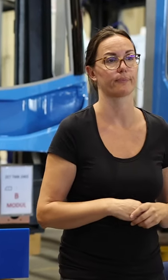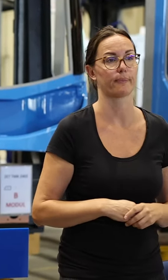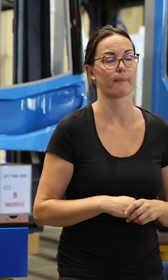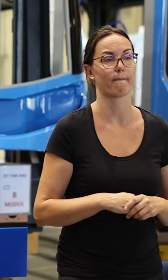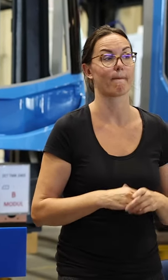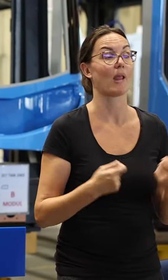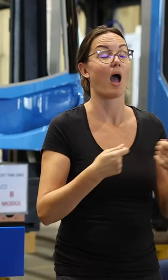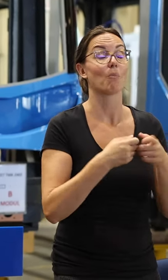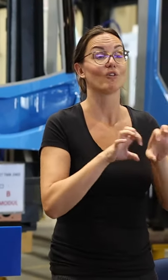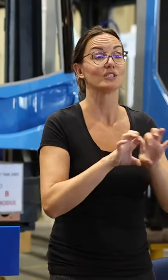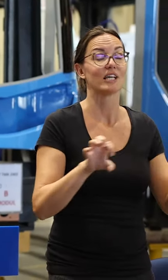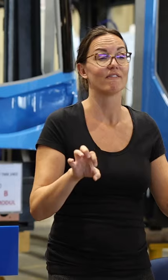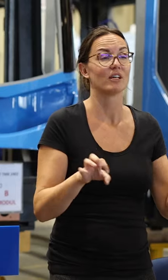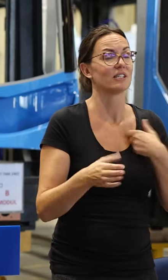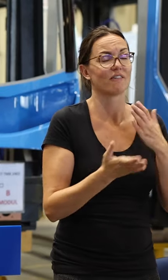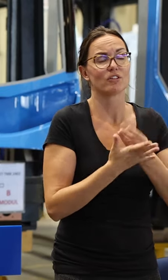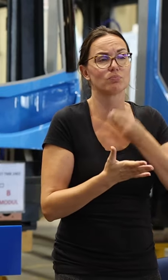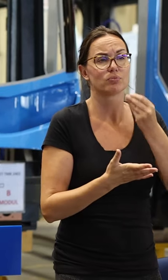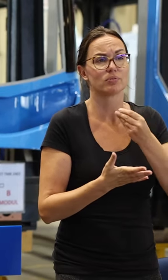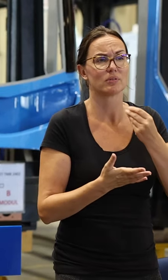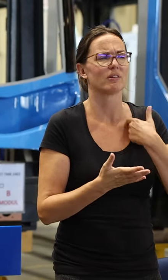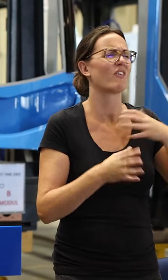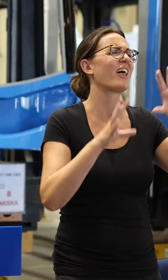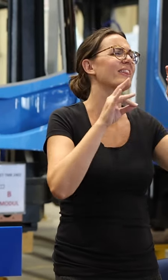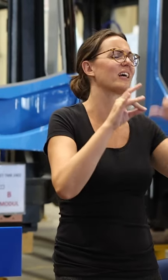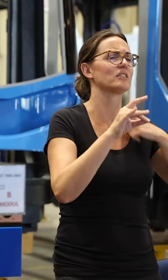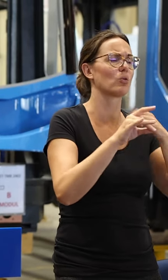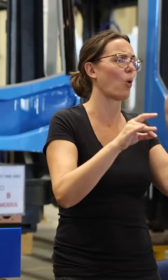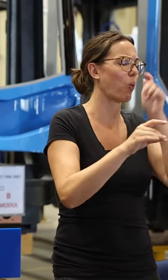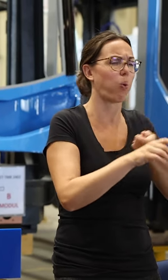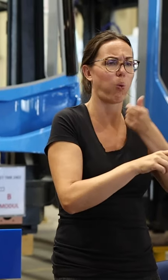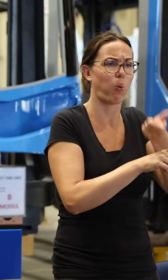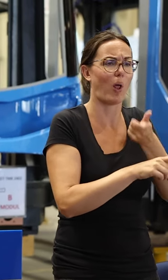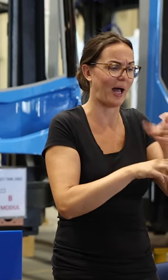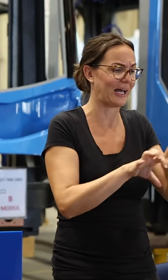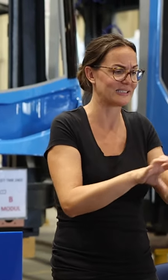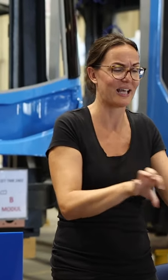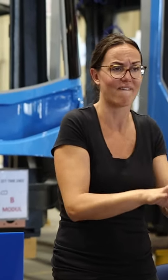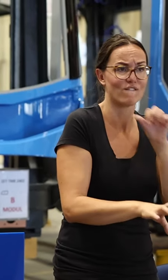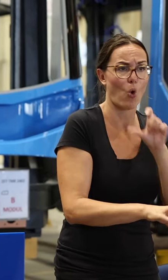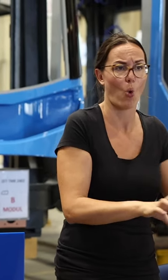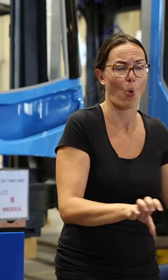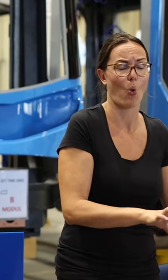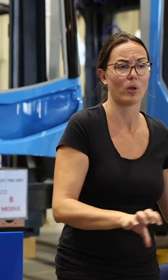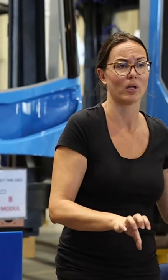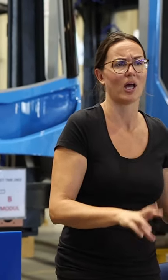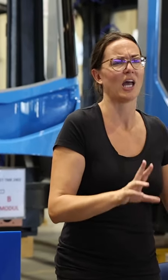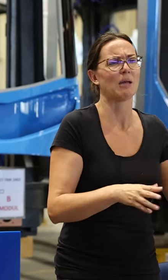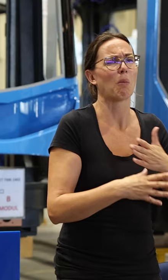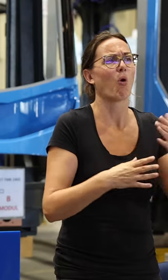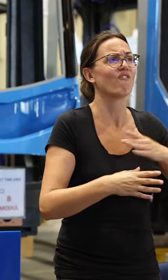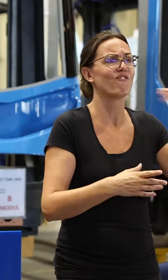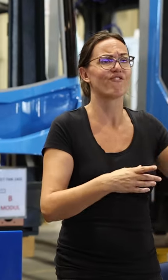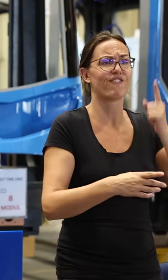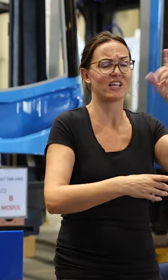se tiče vodovodnih cijevi, mislim, kao što sam rekao, jednostavno desetljećima se nije ulagalo vodovodne cijevi i imamo jako visoke